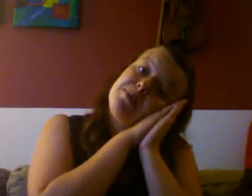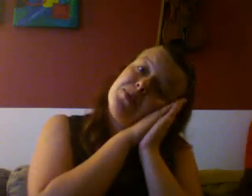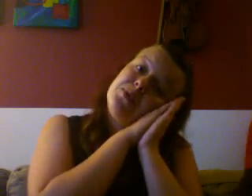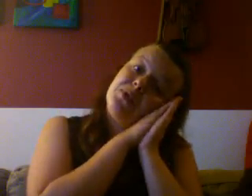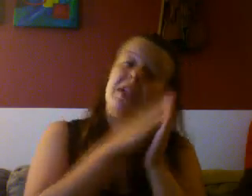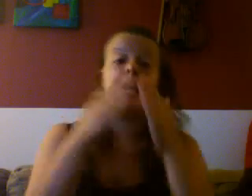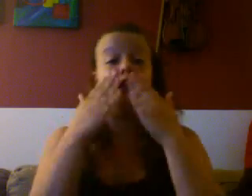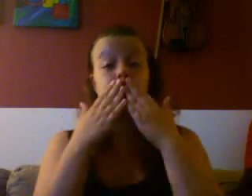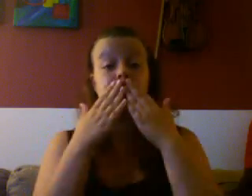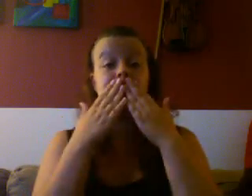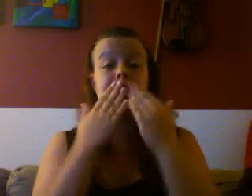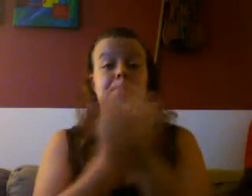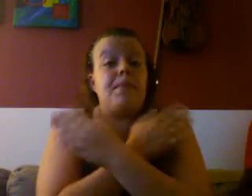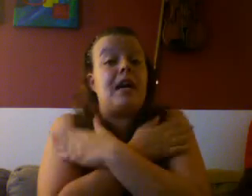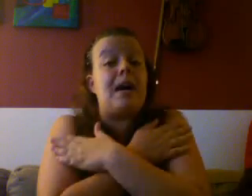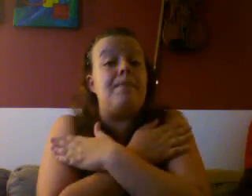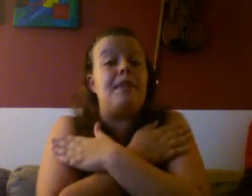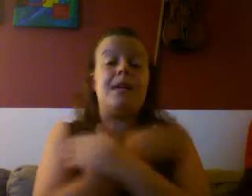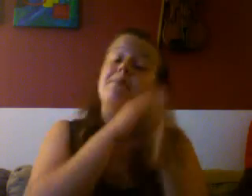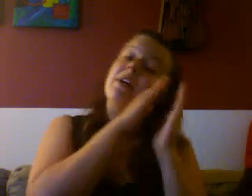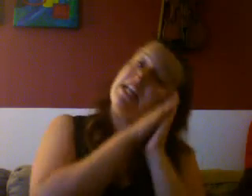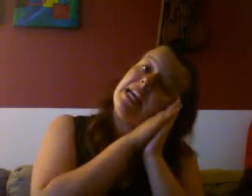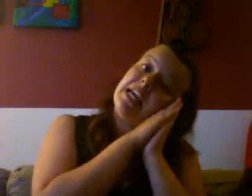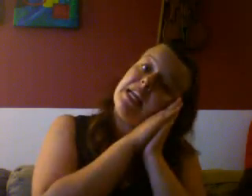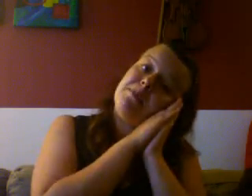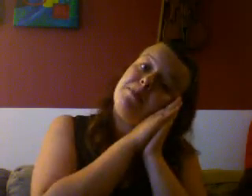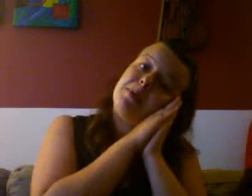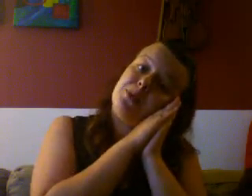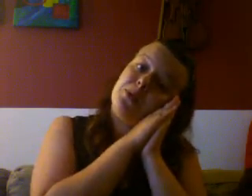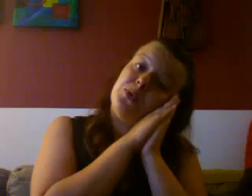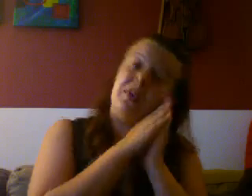buden,